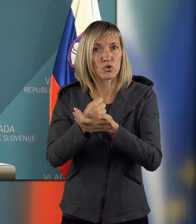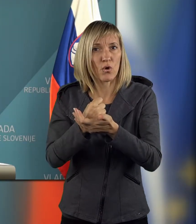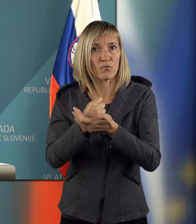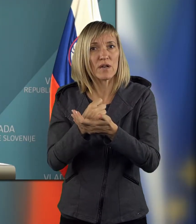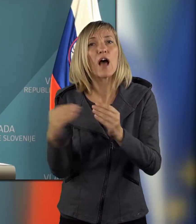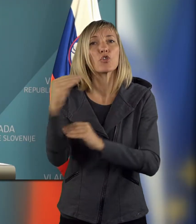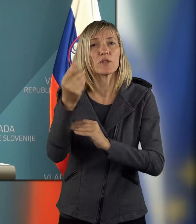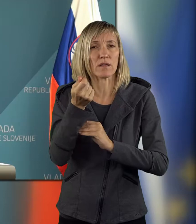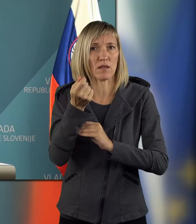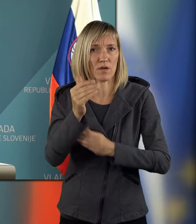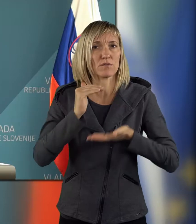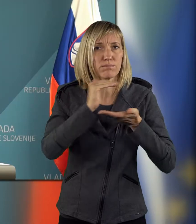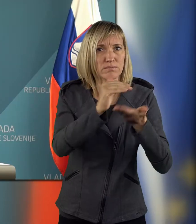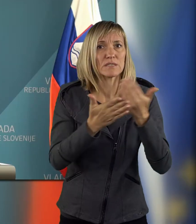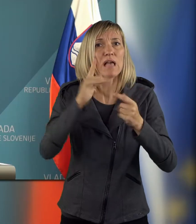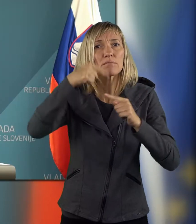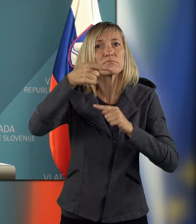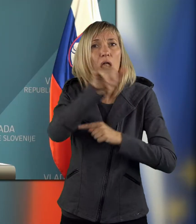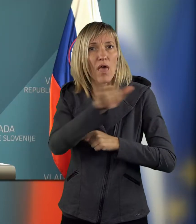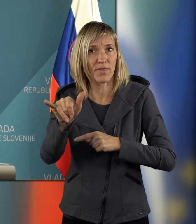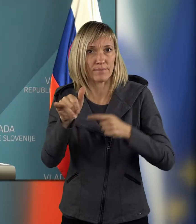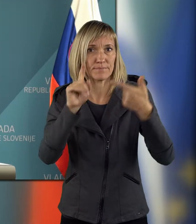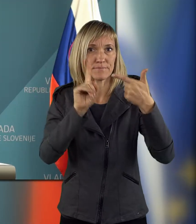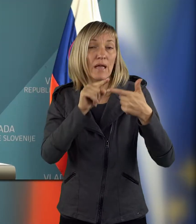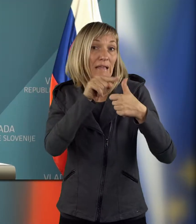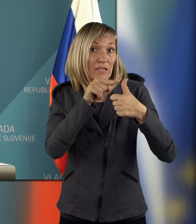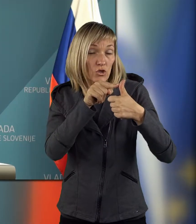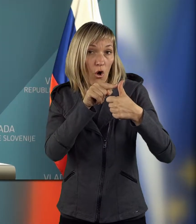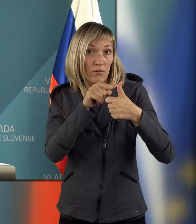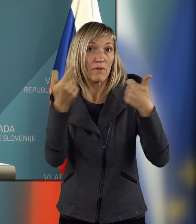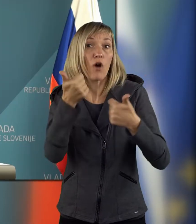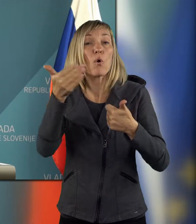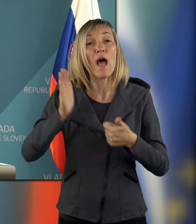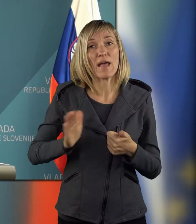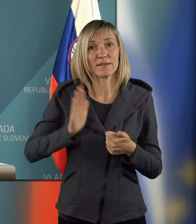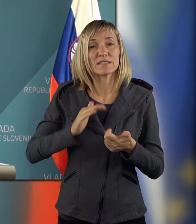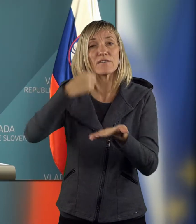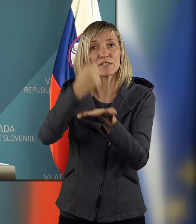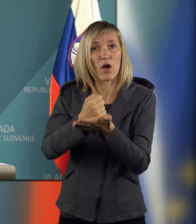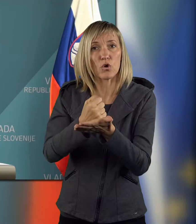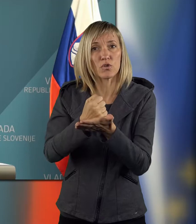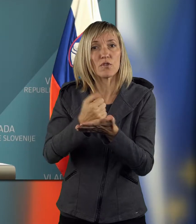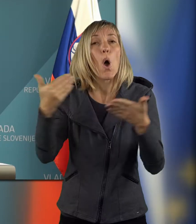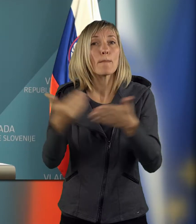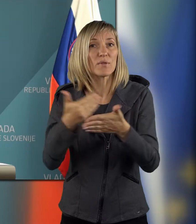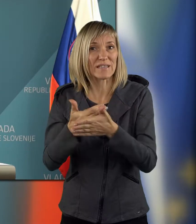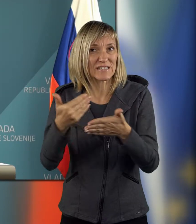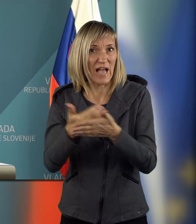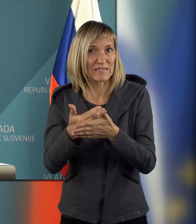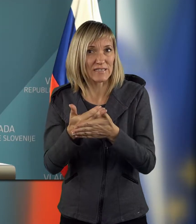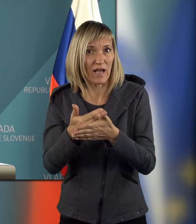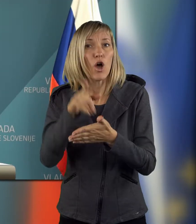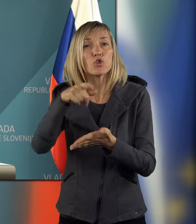znatneša finančna sredstva v prihodnem obdobju. S tem lahko na eni strani zagotovido modernizacijo,